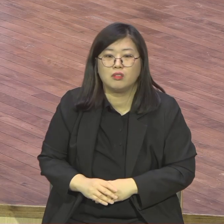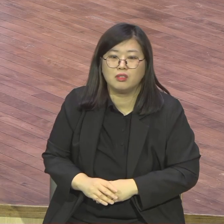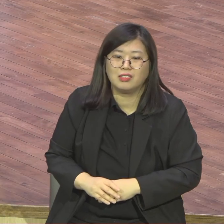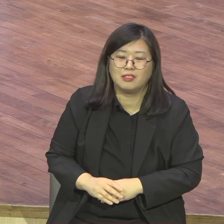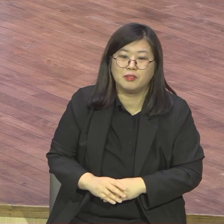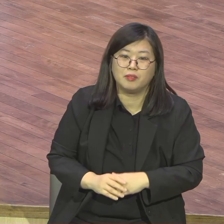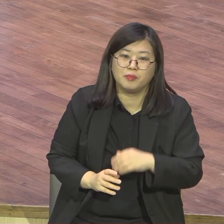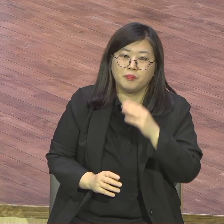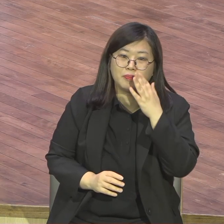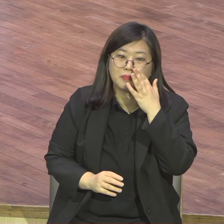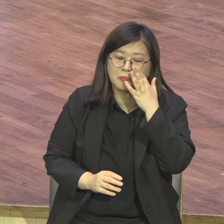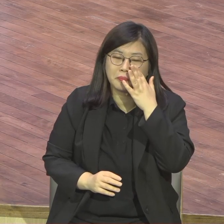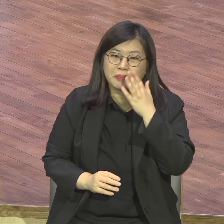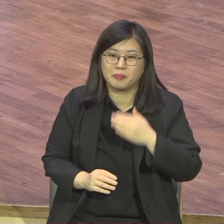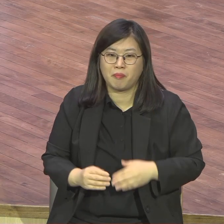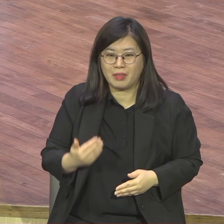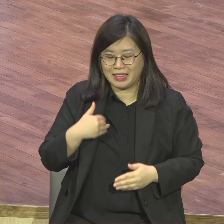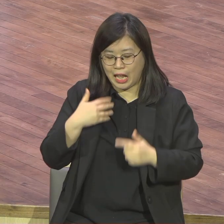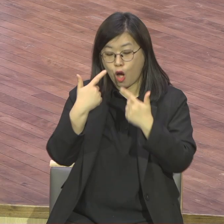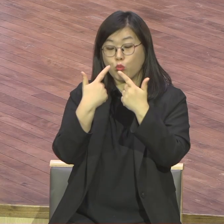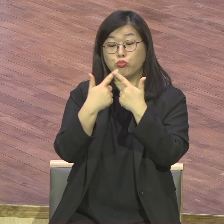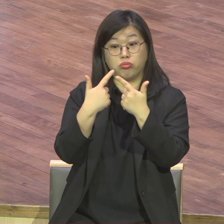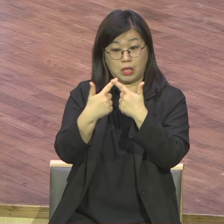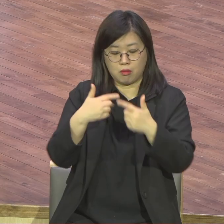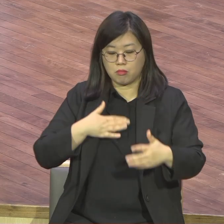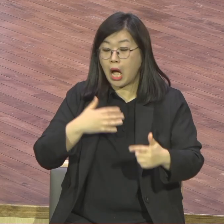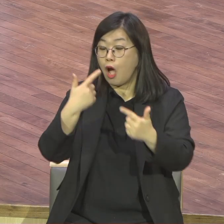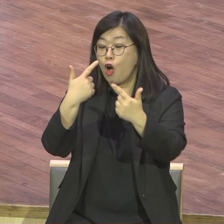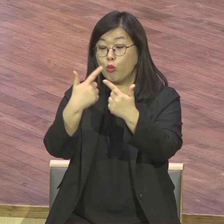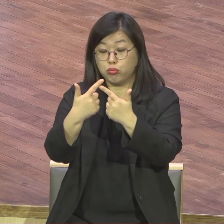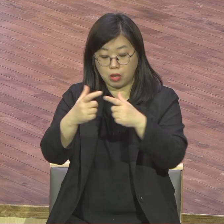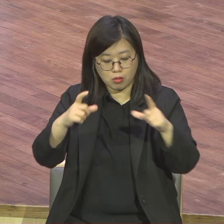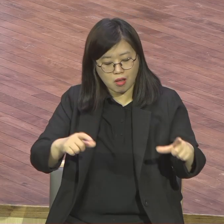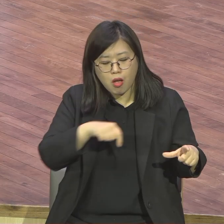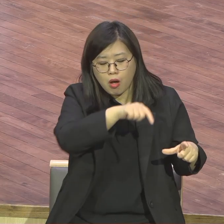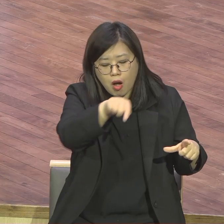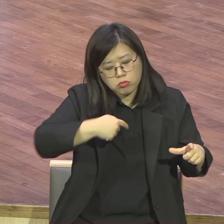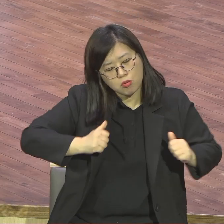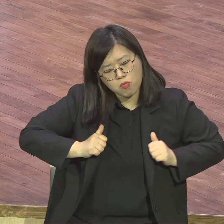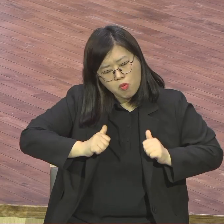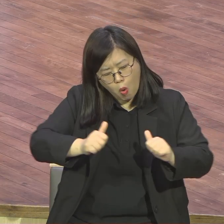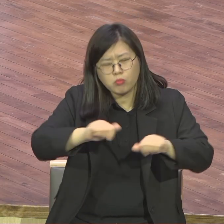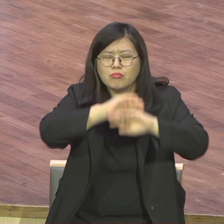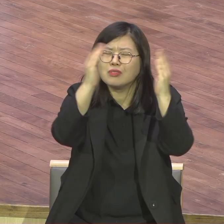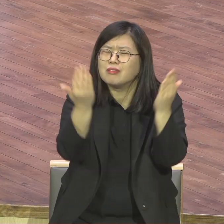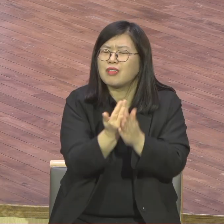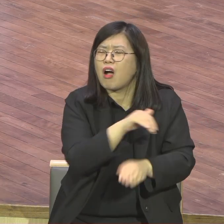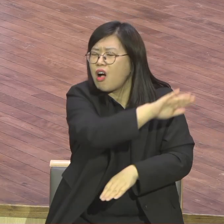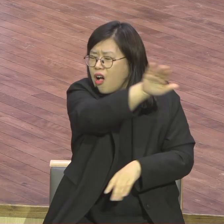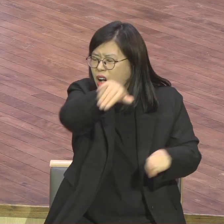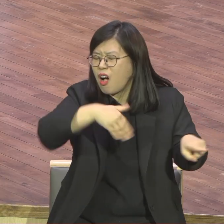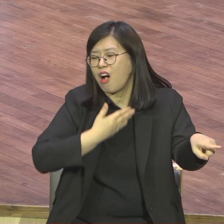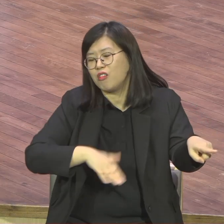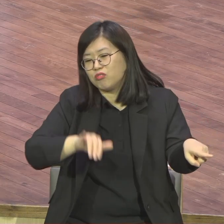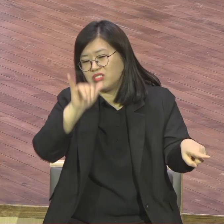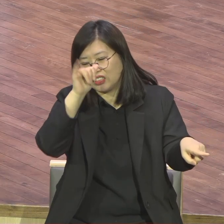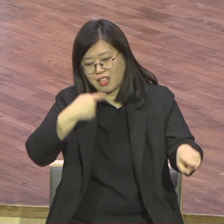이렇게 떠들여 봐야 뭐 안 하고 했다 그러고 뭐 이렇게 거짓말 다 들켜요. 그건 요즘 시대가 뭐 어떤